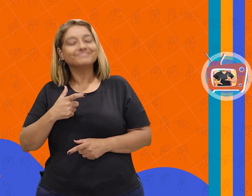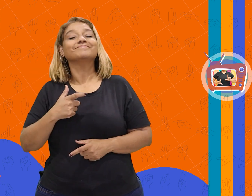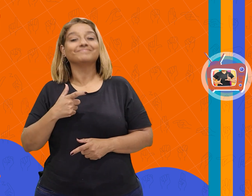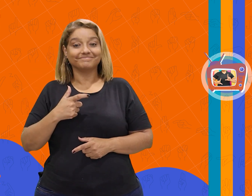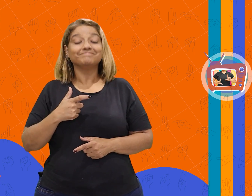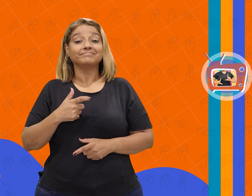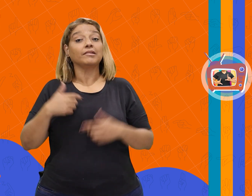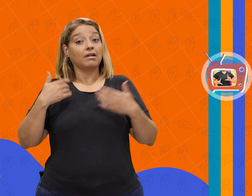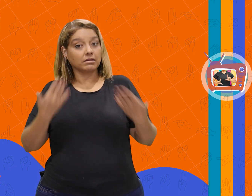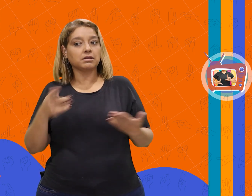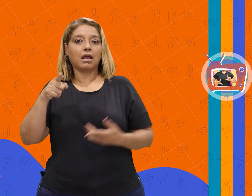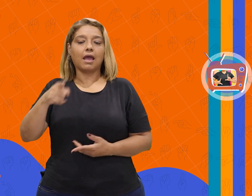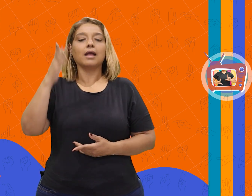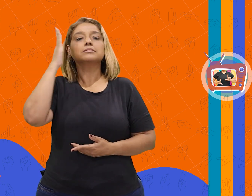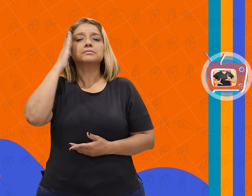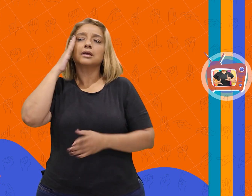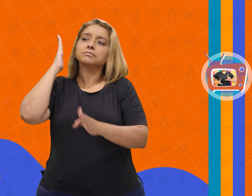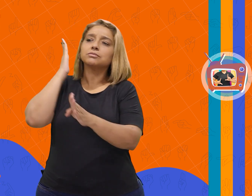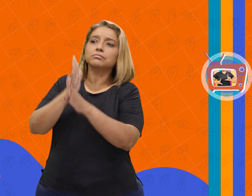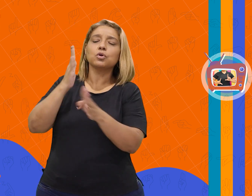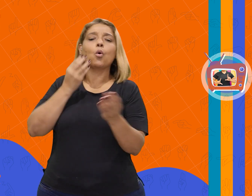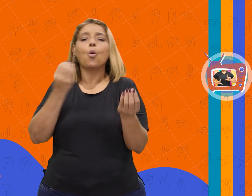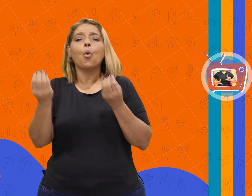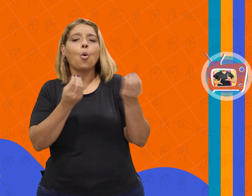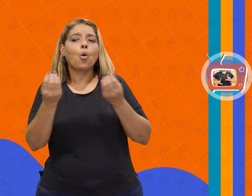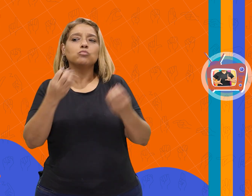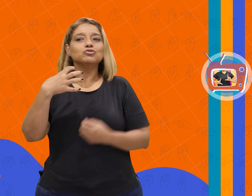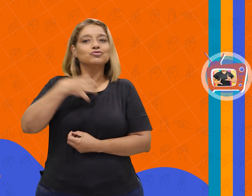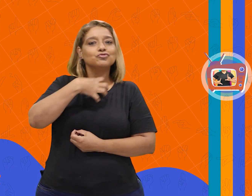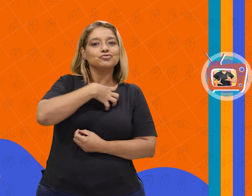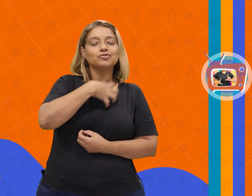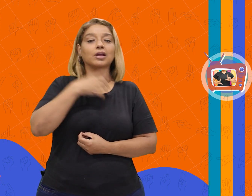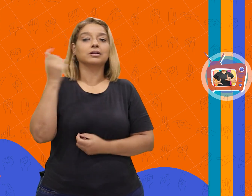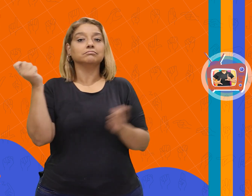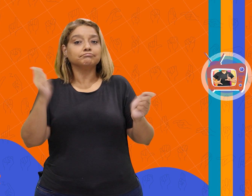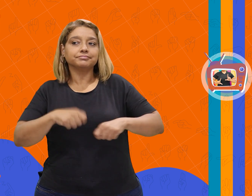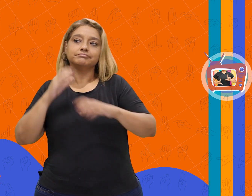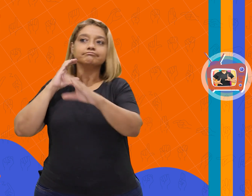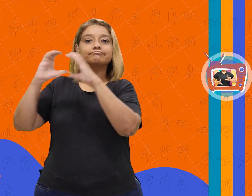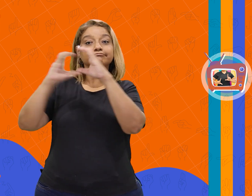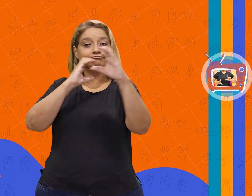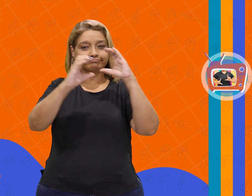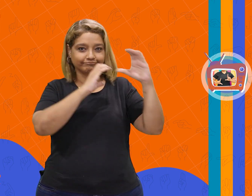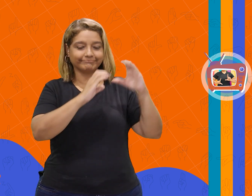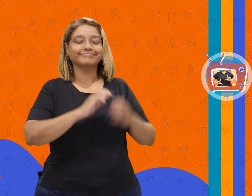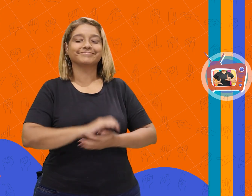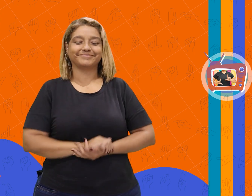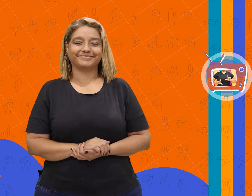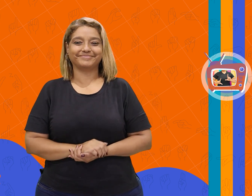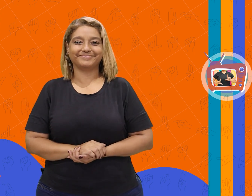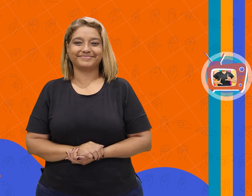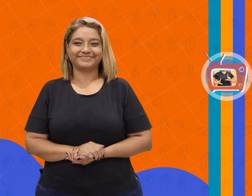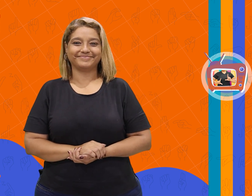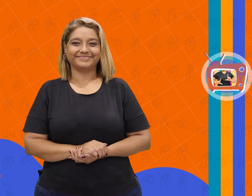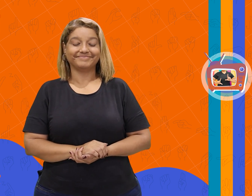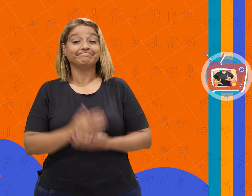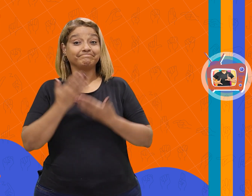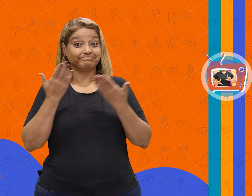É assim que ela descobrirá novas formas de se comunicar. Para